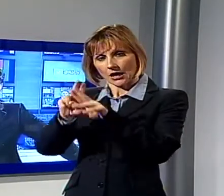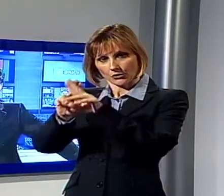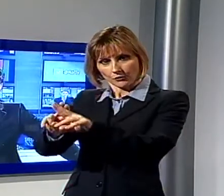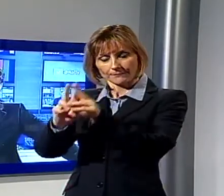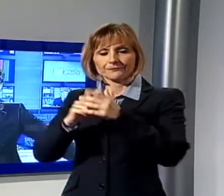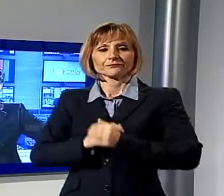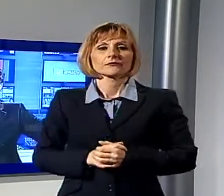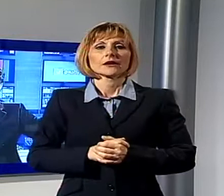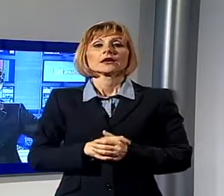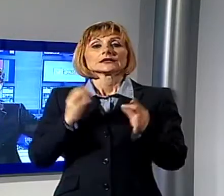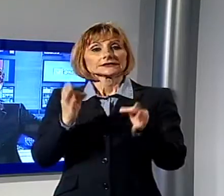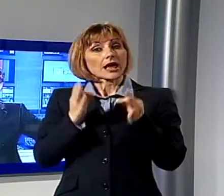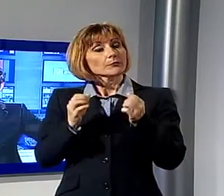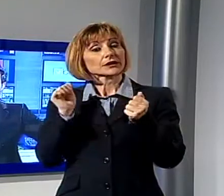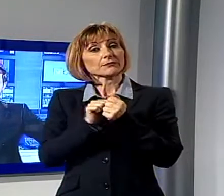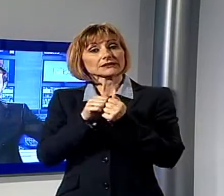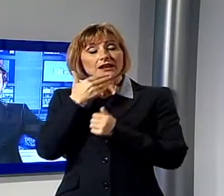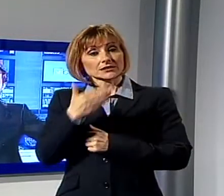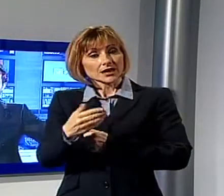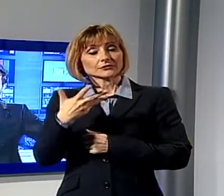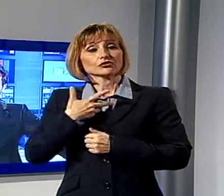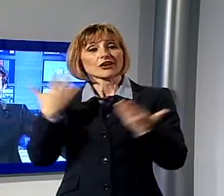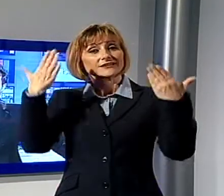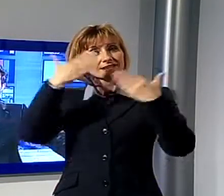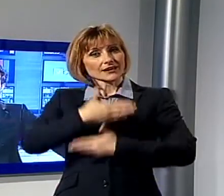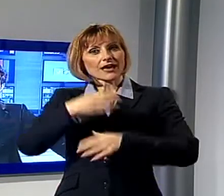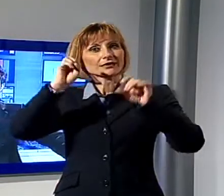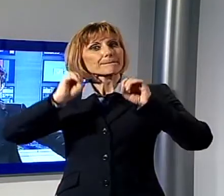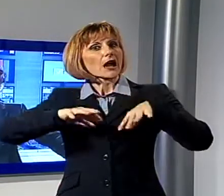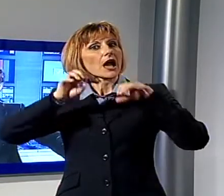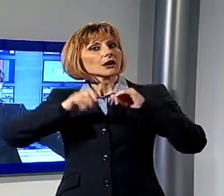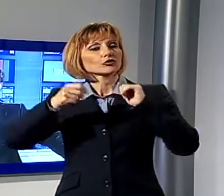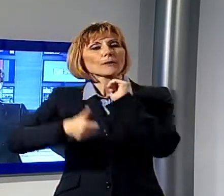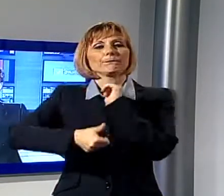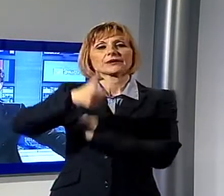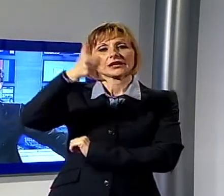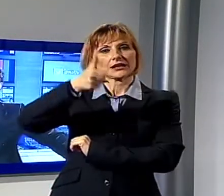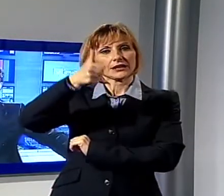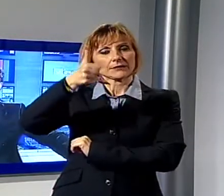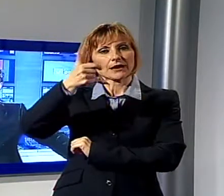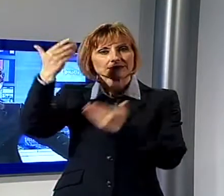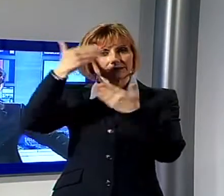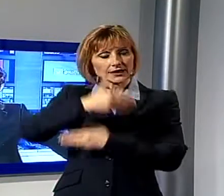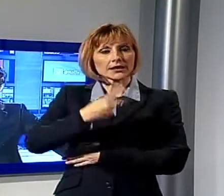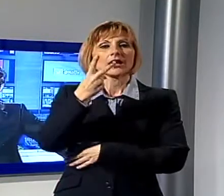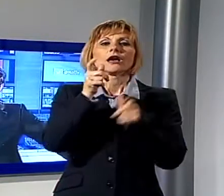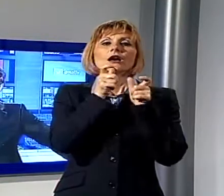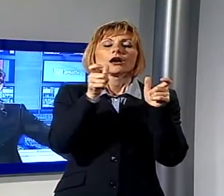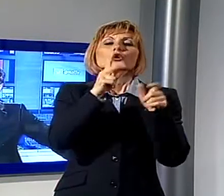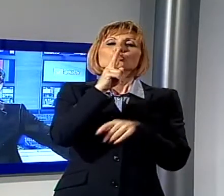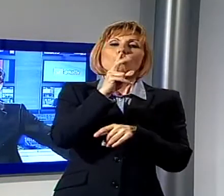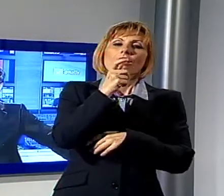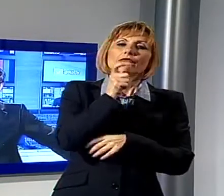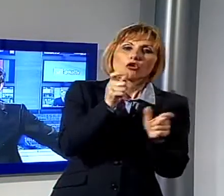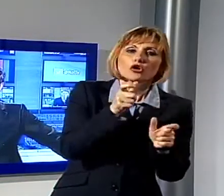Versiglia a Pietrasanta, una serata davvero magica, la prima della rassegna due voci e una chitarra con